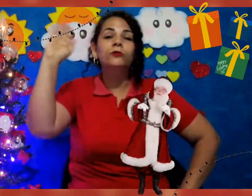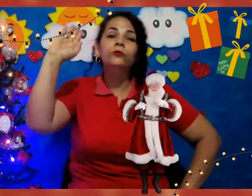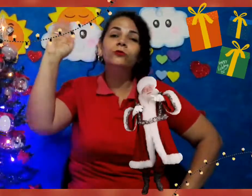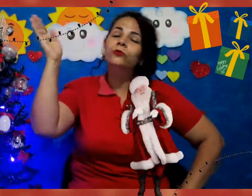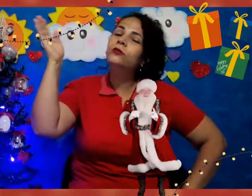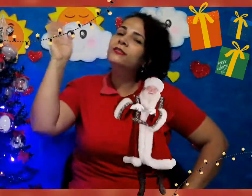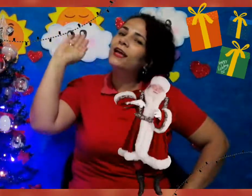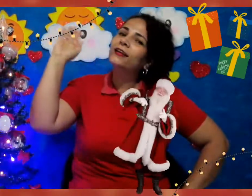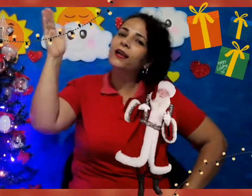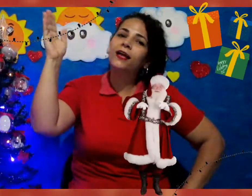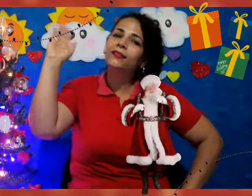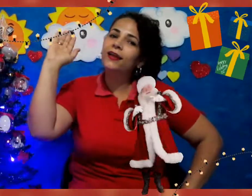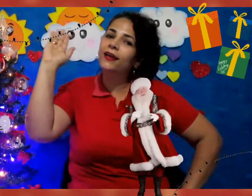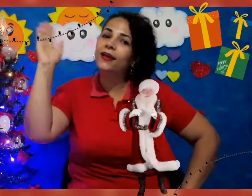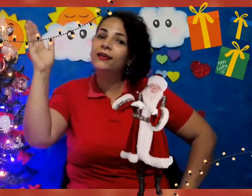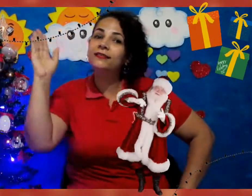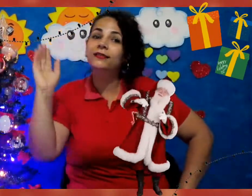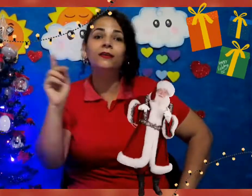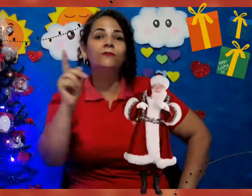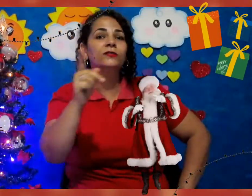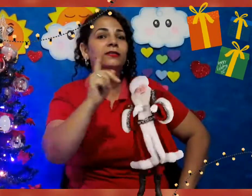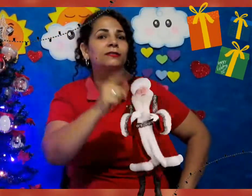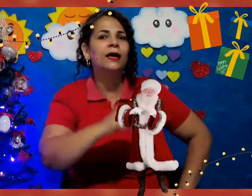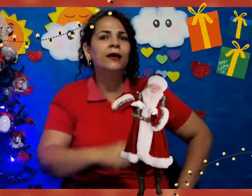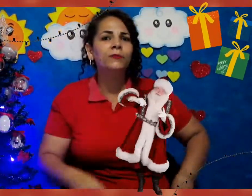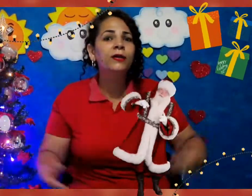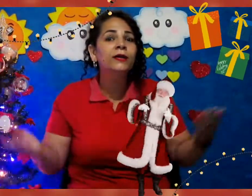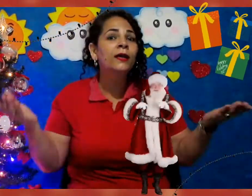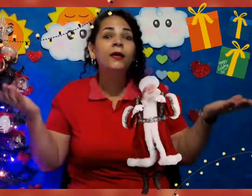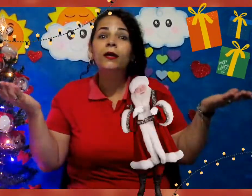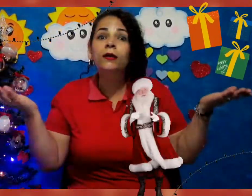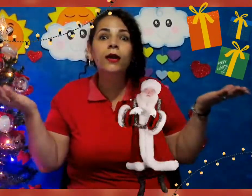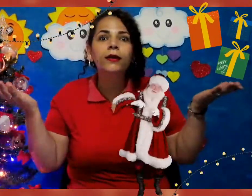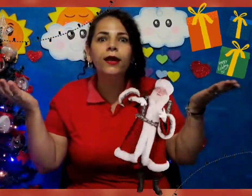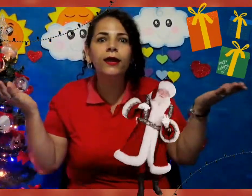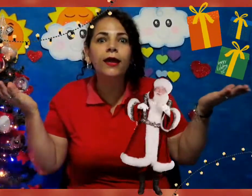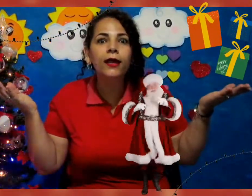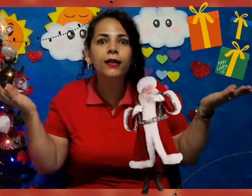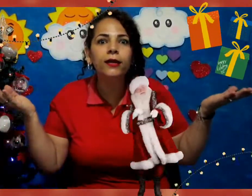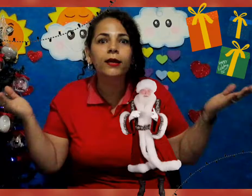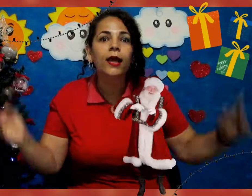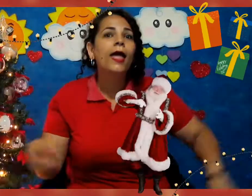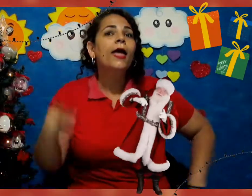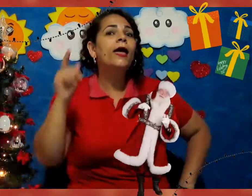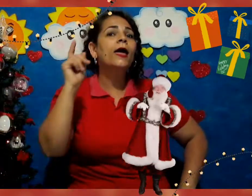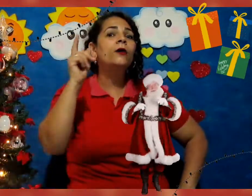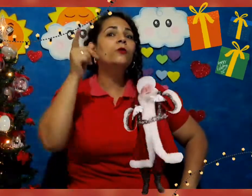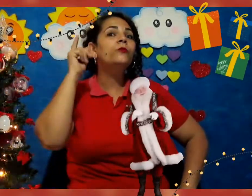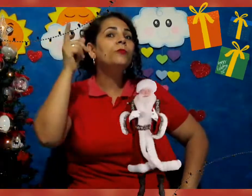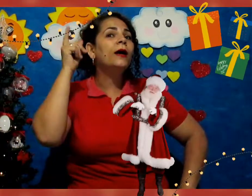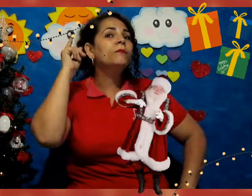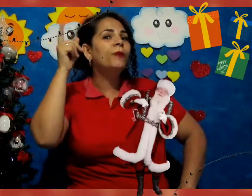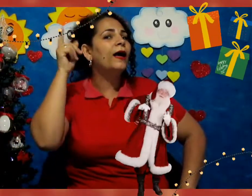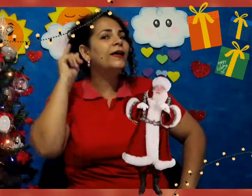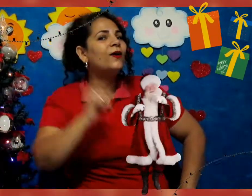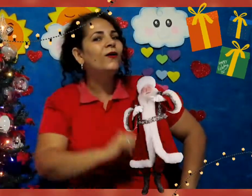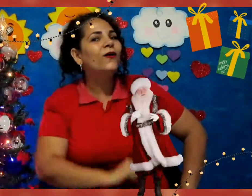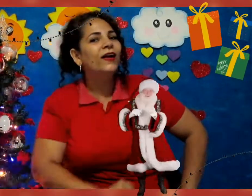todos agradece. E você sabe quem é ele? É o Papai Noel!